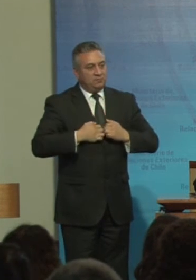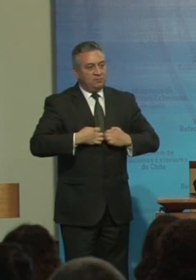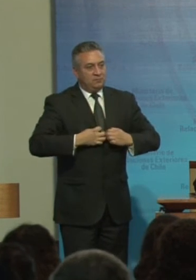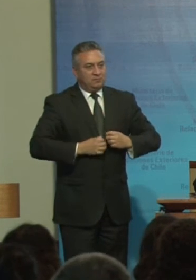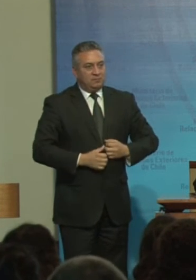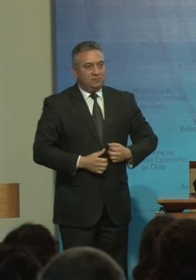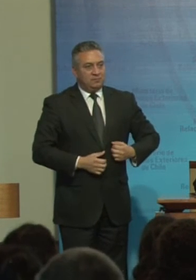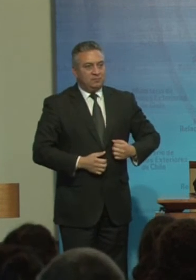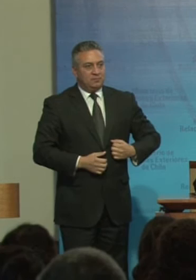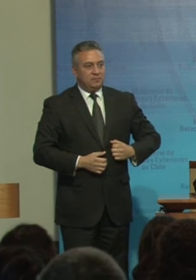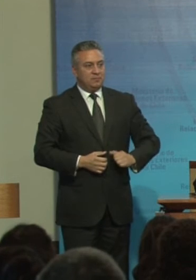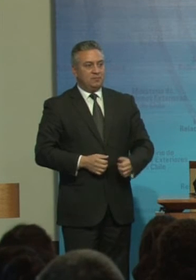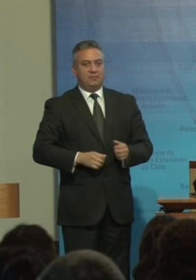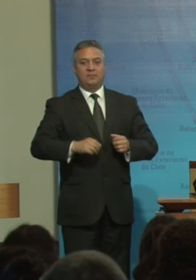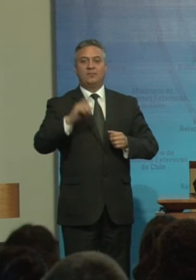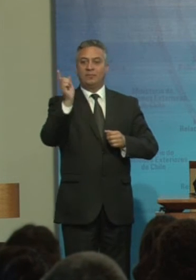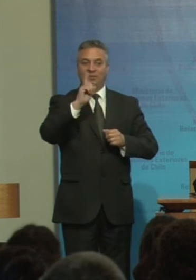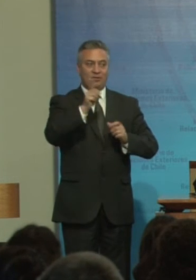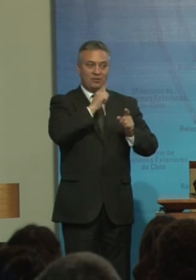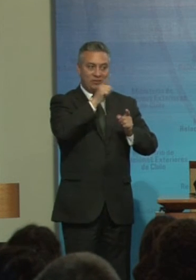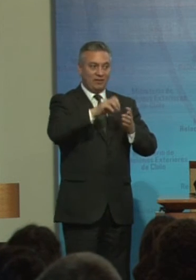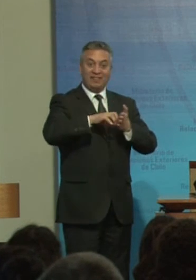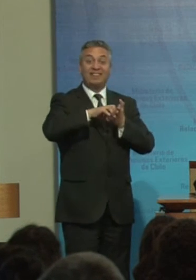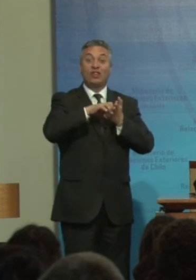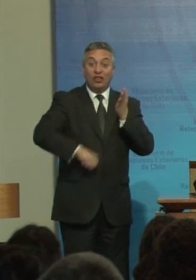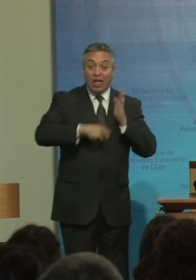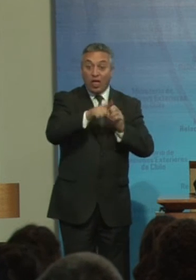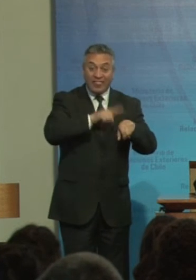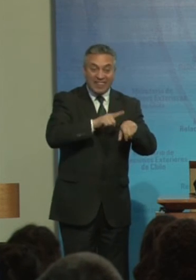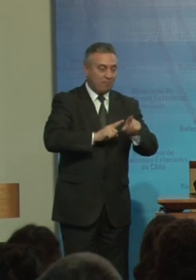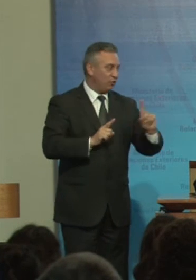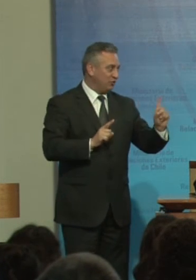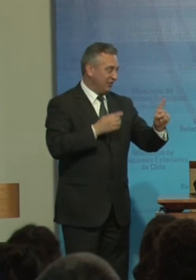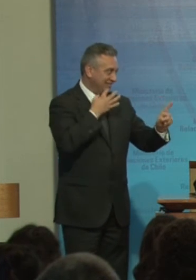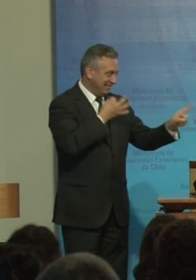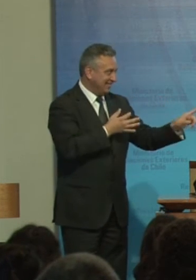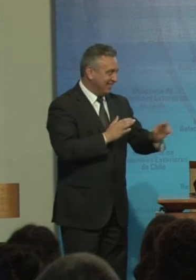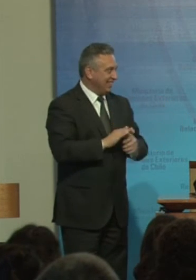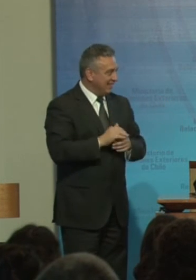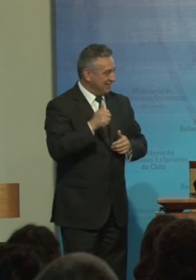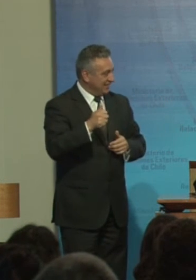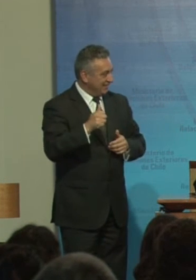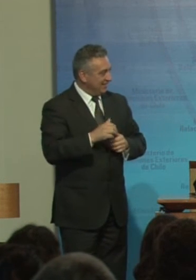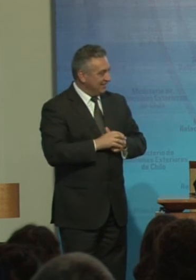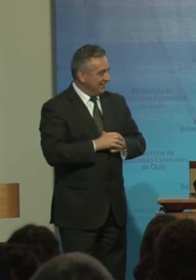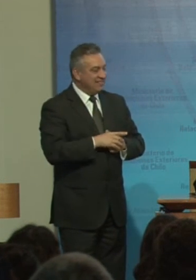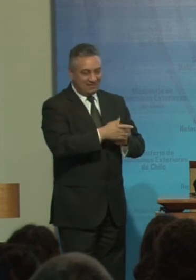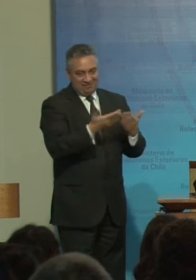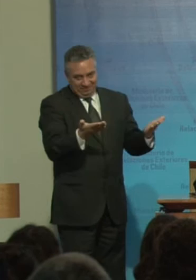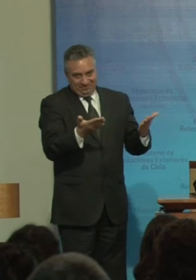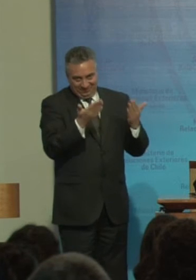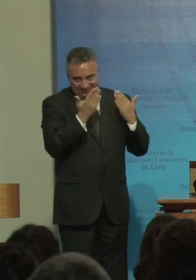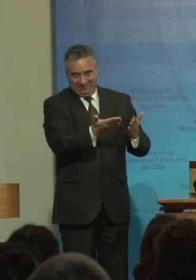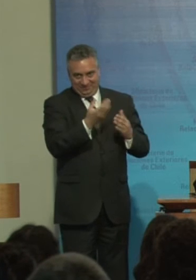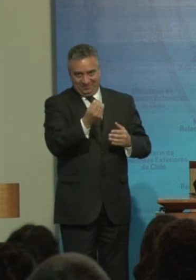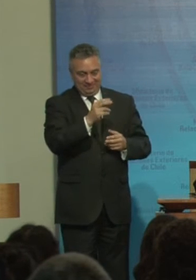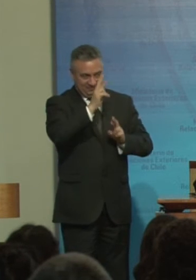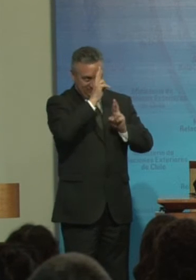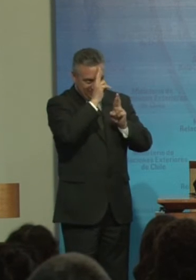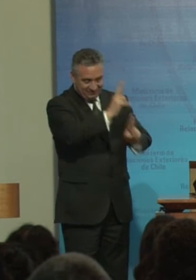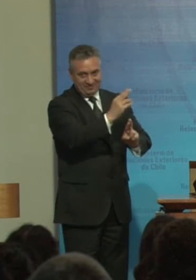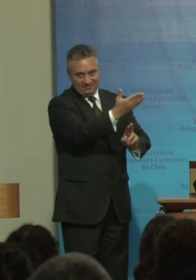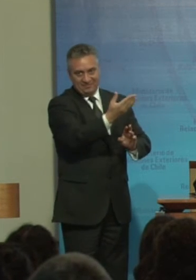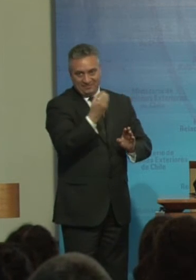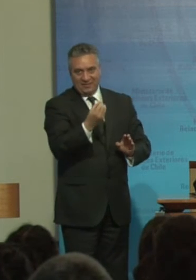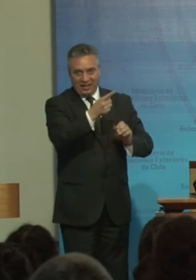No será No será descontado Tu tiempo Cateri Lo Ok Merecido lo tiene Merecido lo tiene